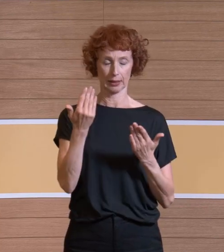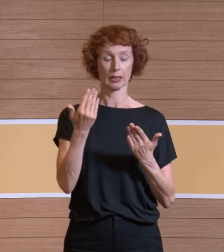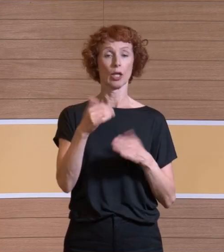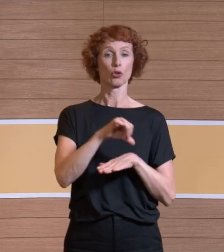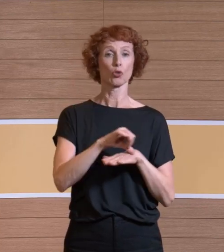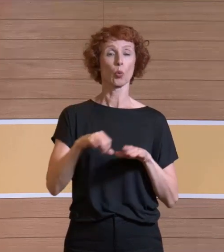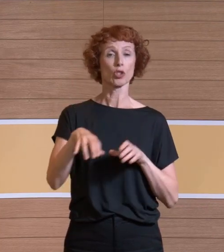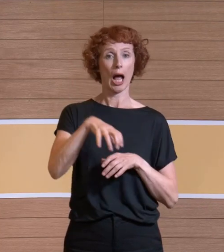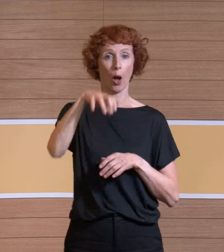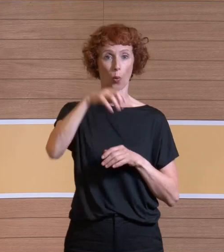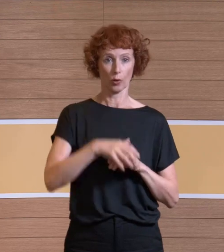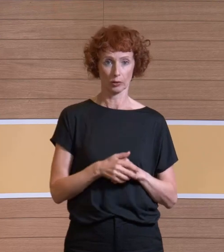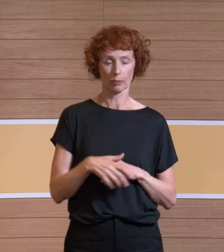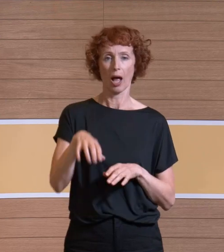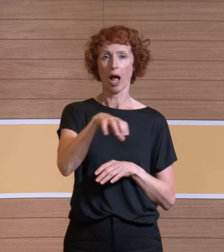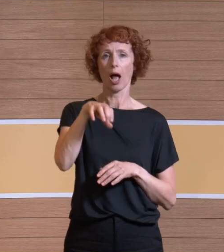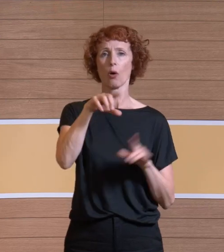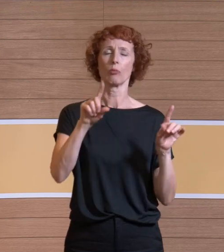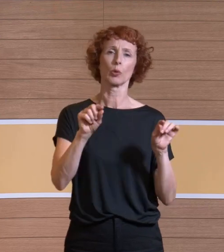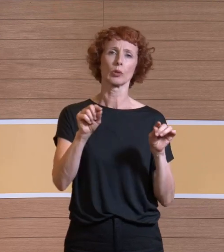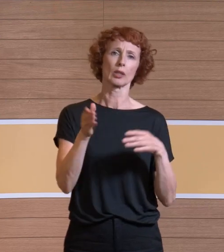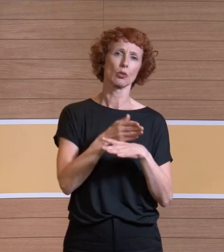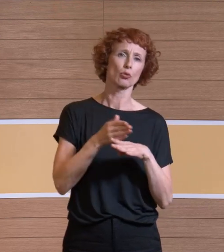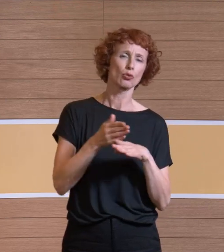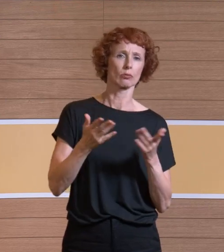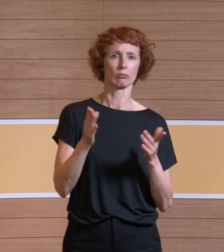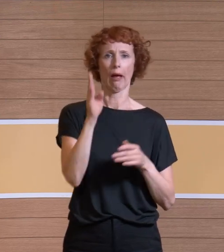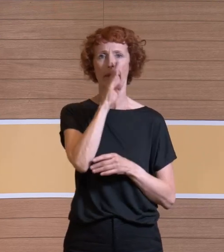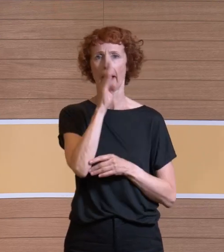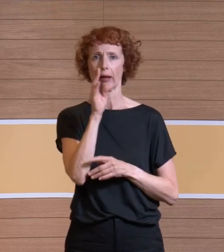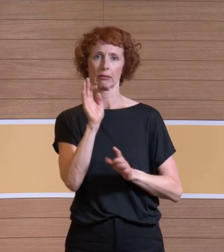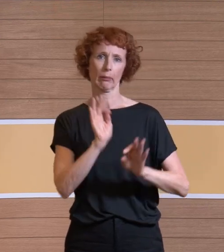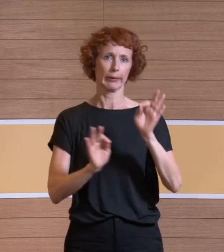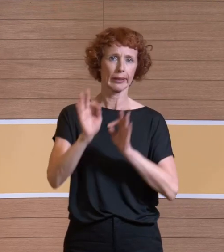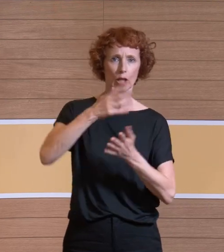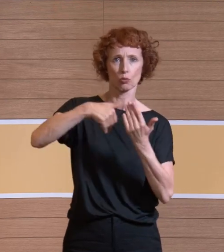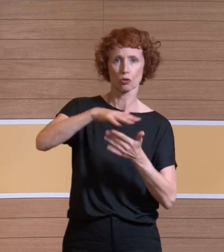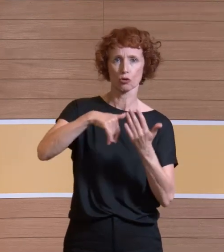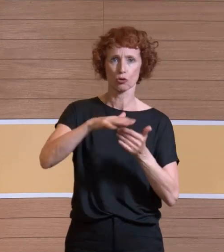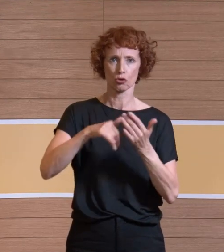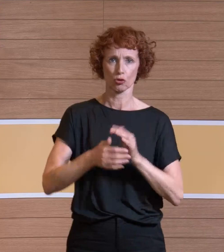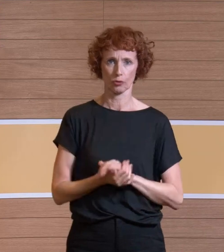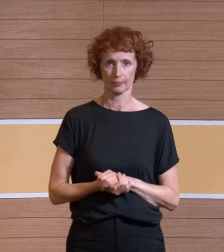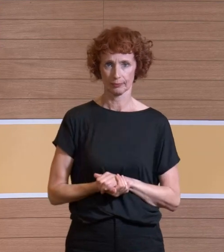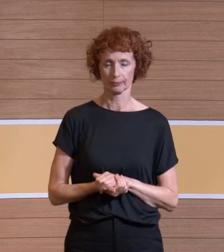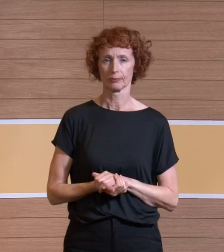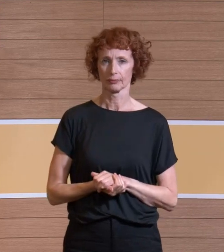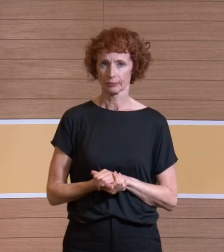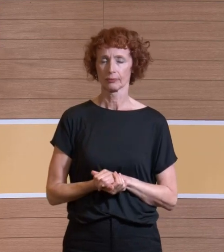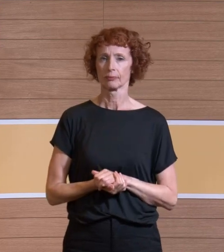Rauch. Rauch ist ja schon immer so eine Mischung zwischen Gas und Partikeln. Und das ist,